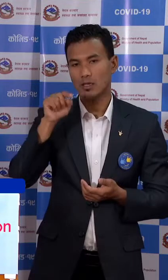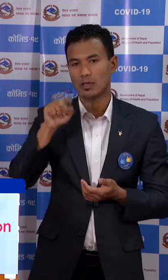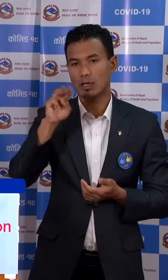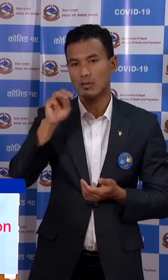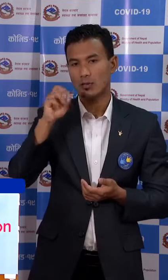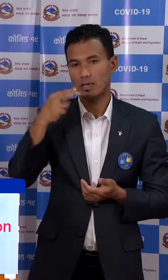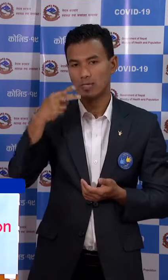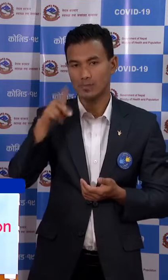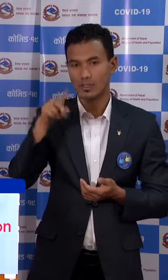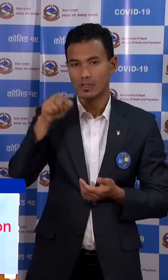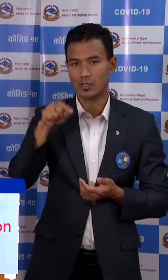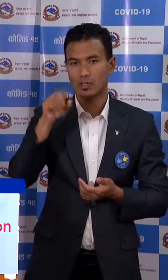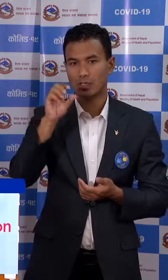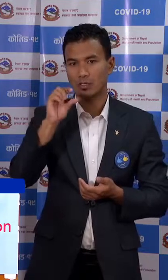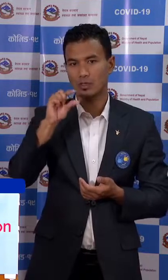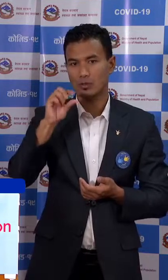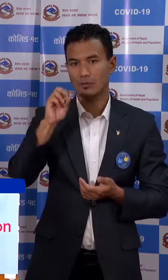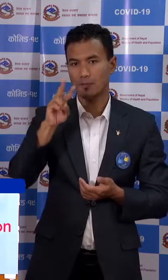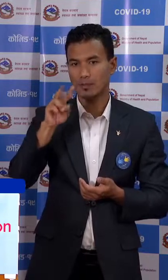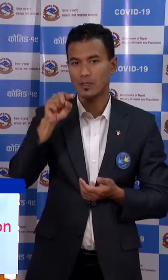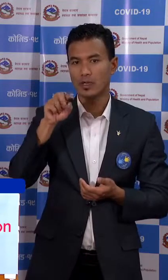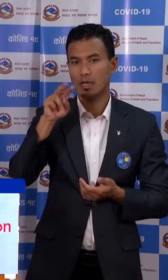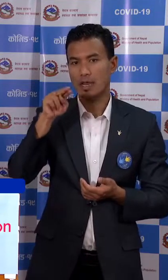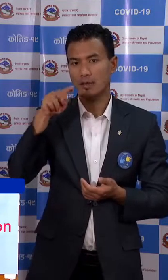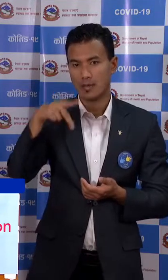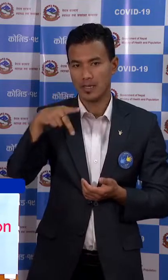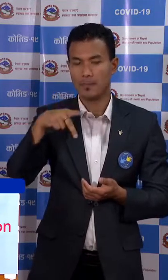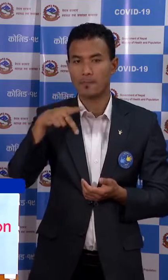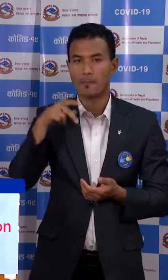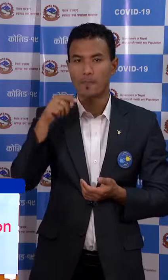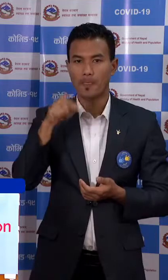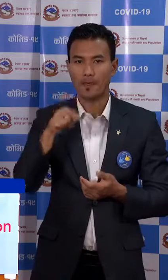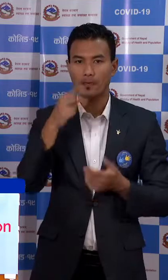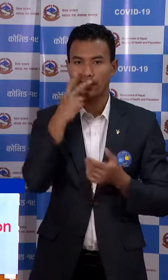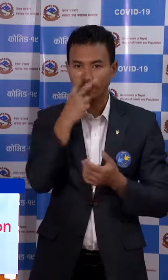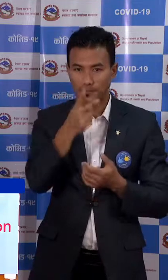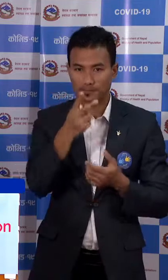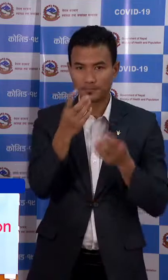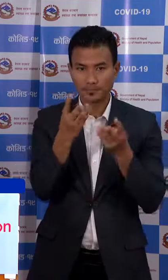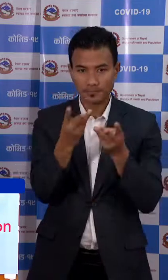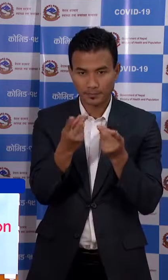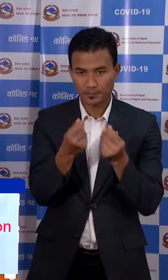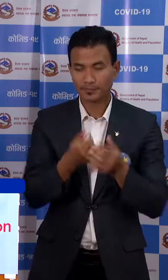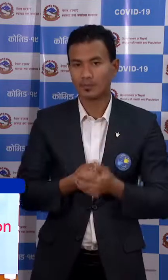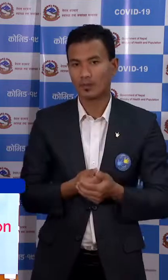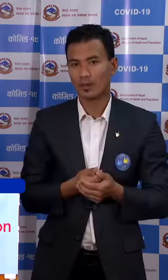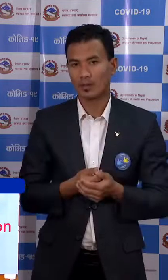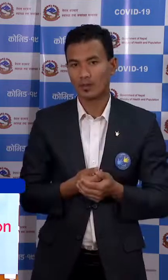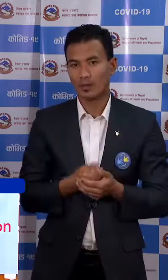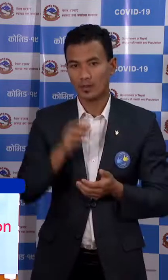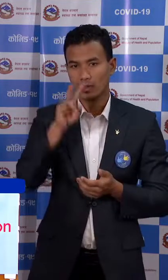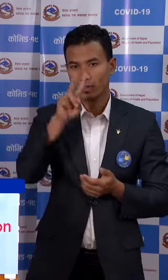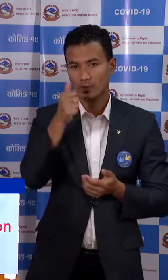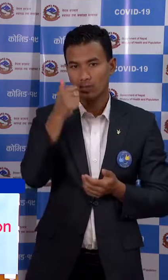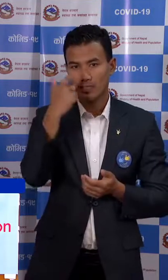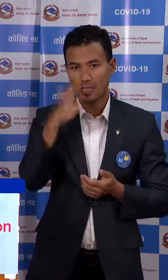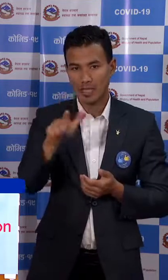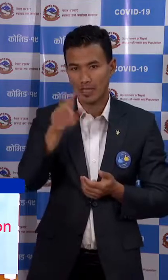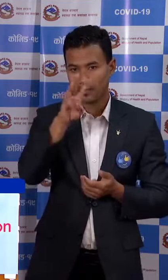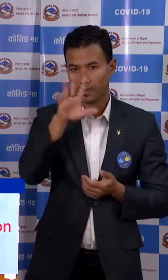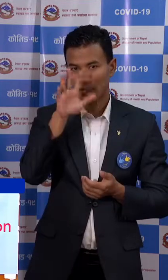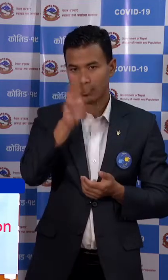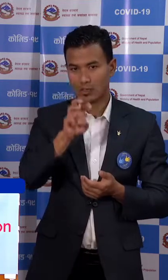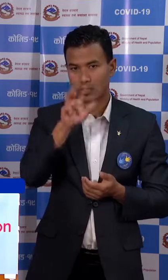.gov.np में यो हेरने संख्या 26,005